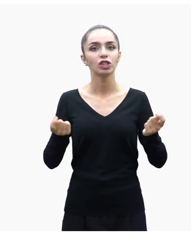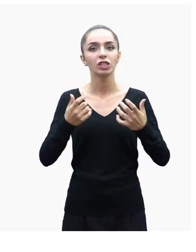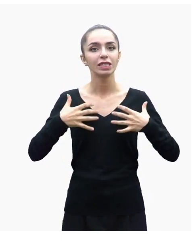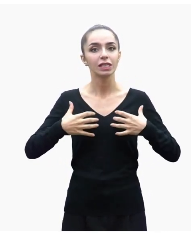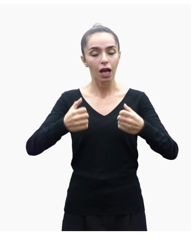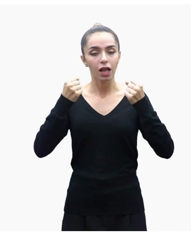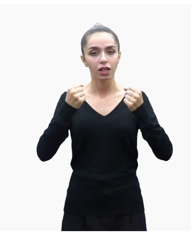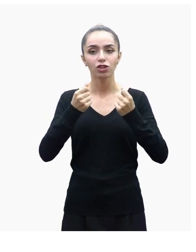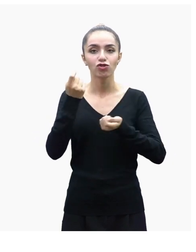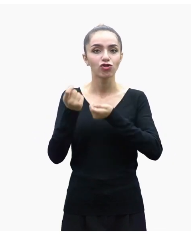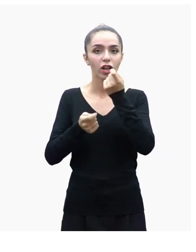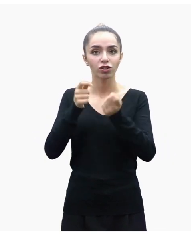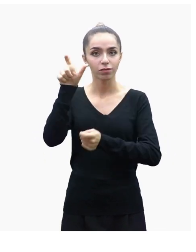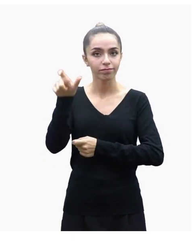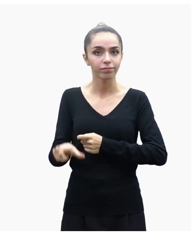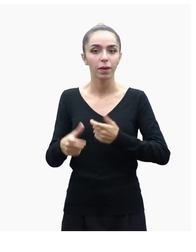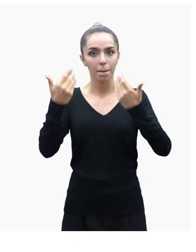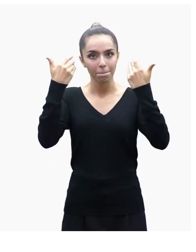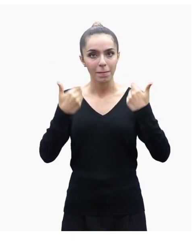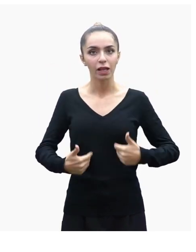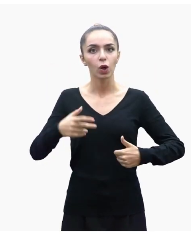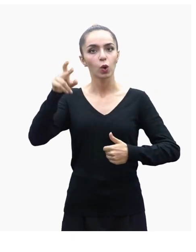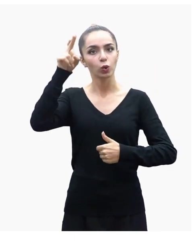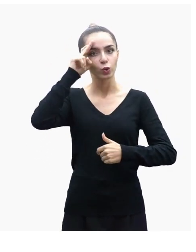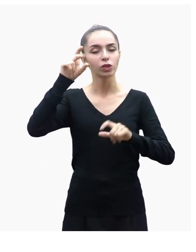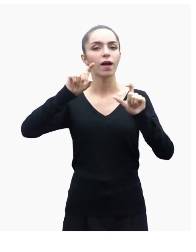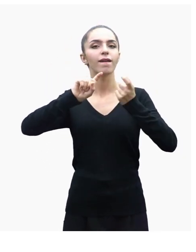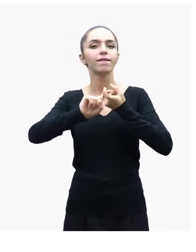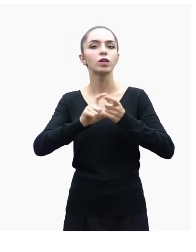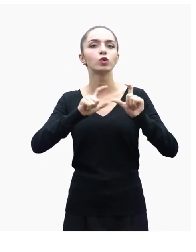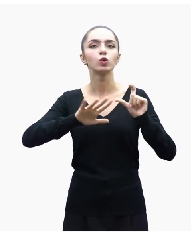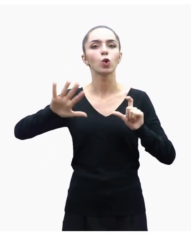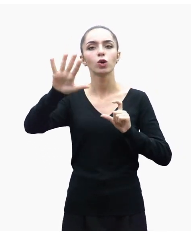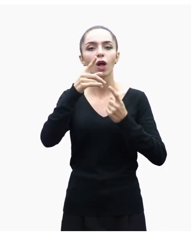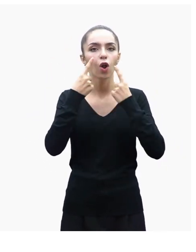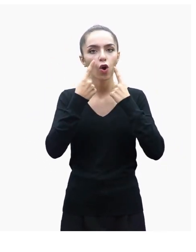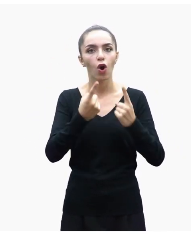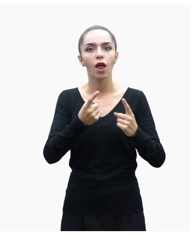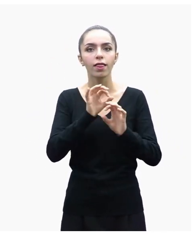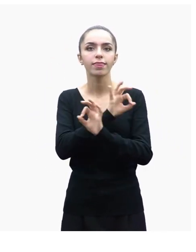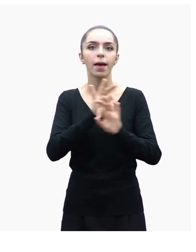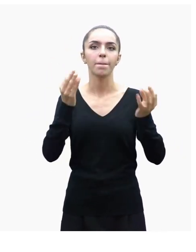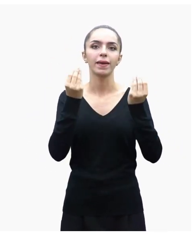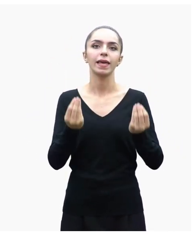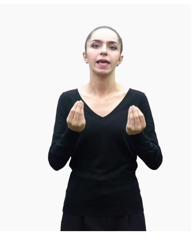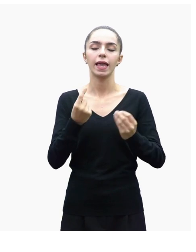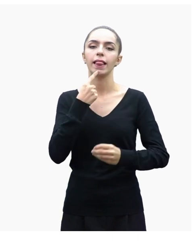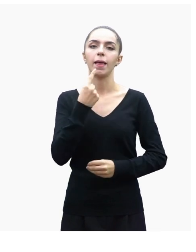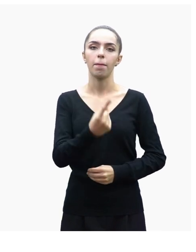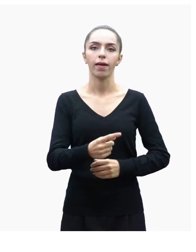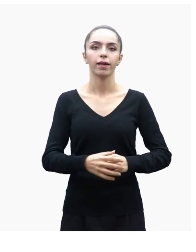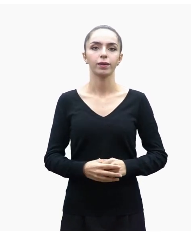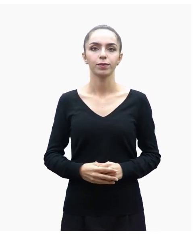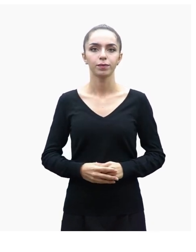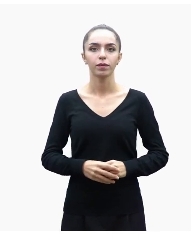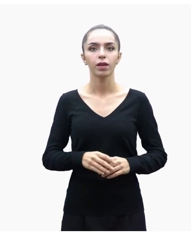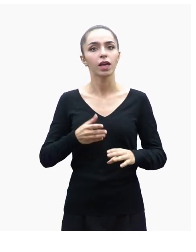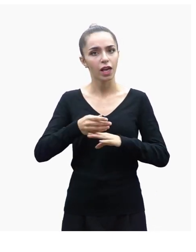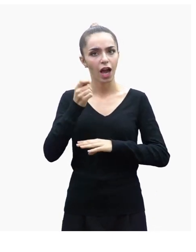çalışanın bedensel, ruhsal ve sosyal yönden tam iyilik halini ifade etmektedir. Aslında kastedilen